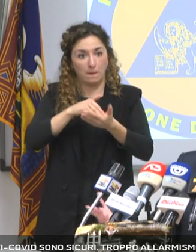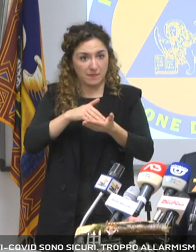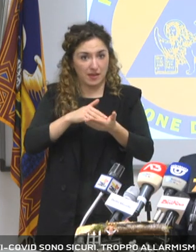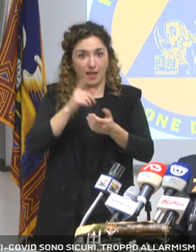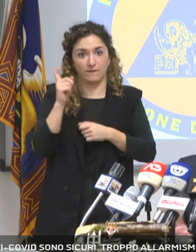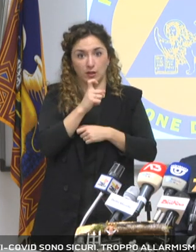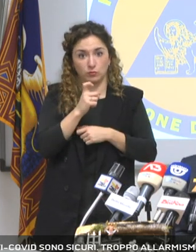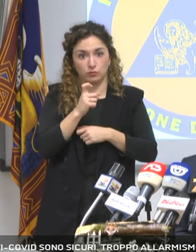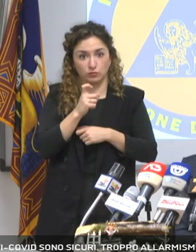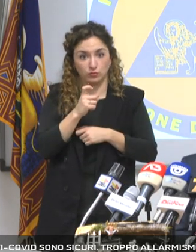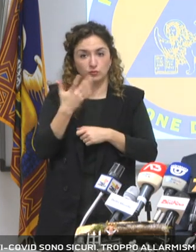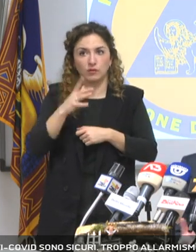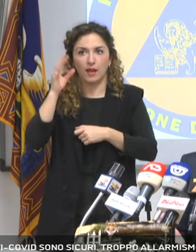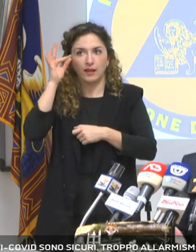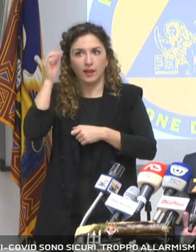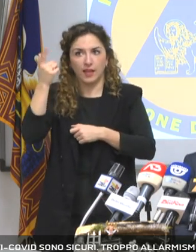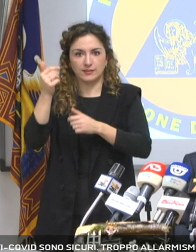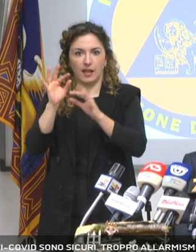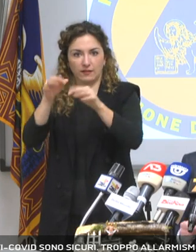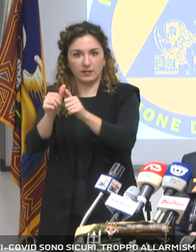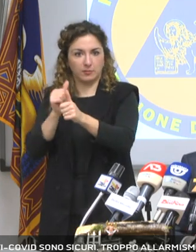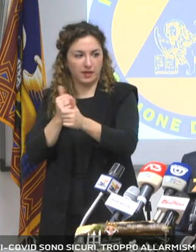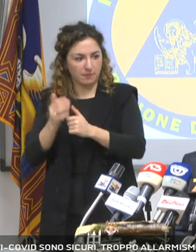hanno sequenziato 20 volte più di noi. Grazie.